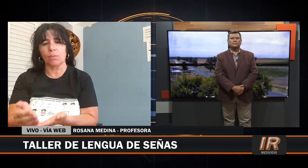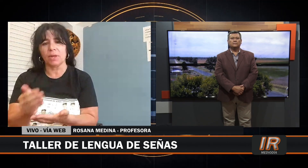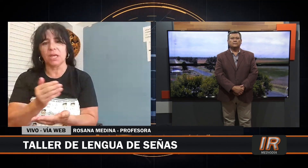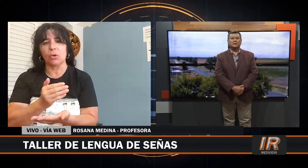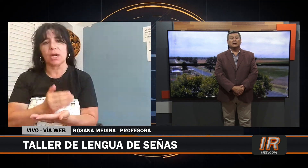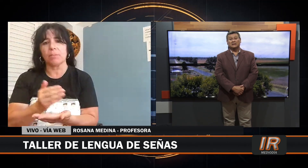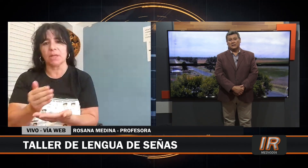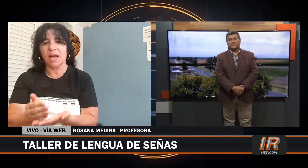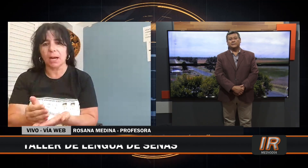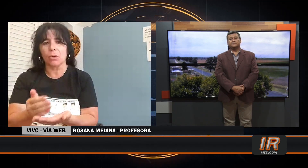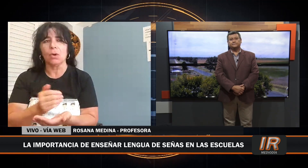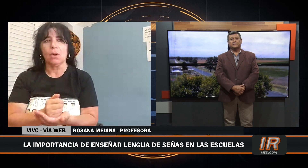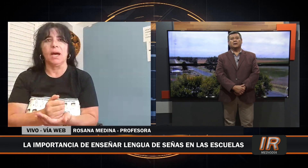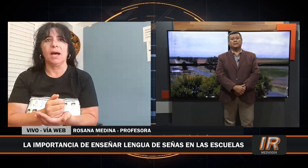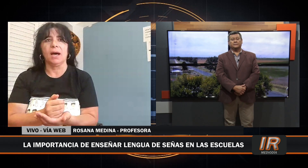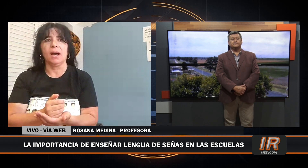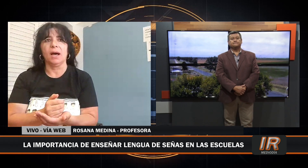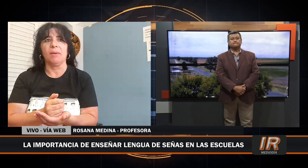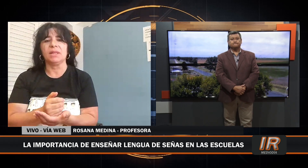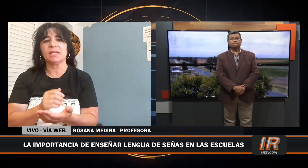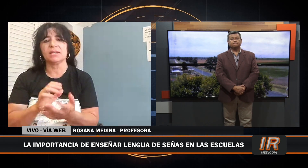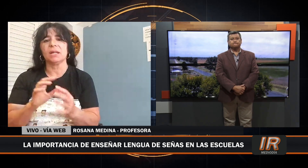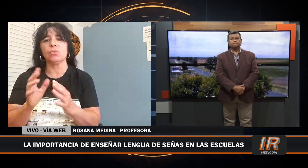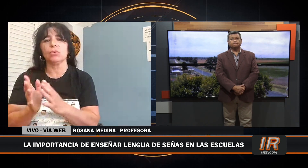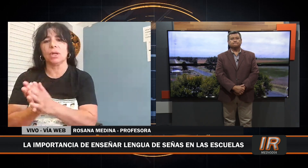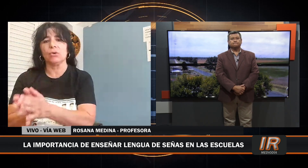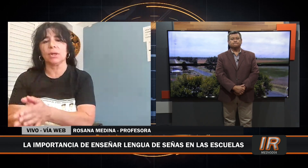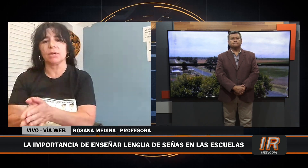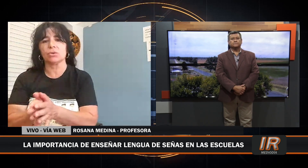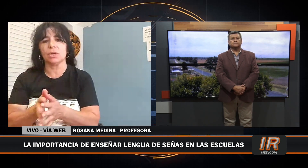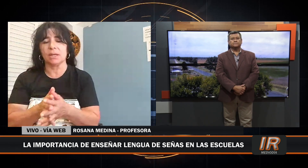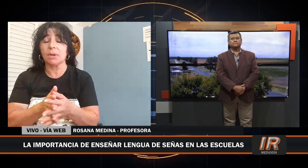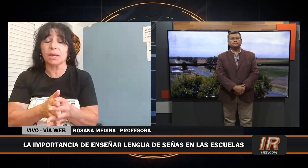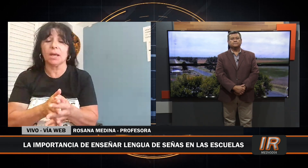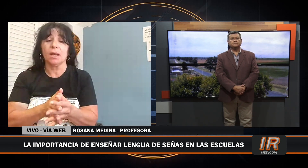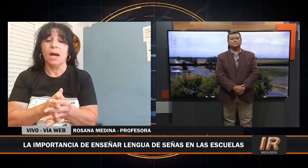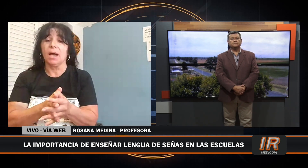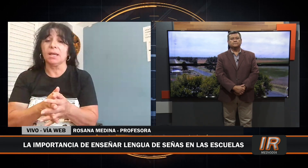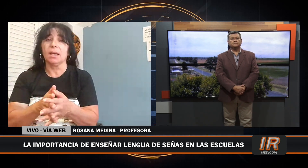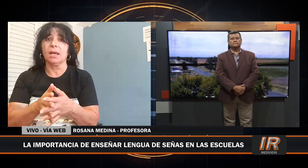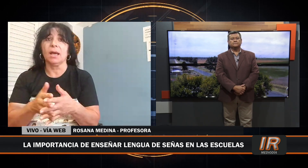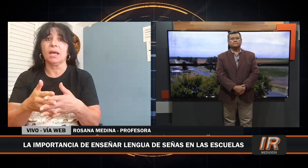compañero, a respetarlo, a meterse en el mundo de la otra persona y saber que hay